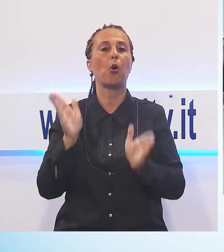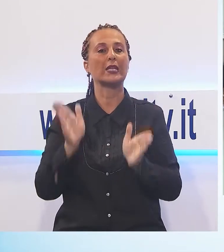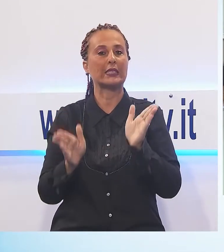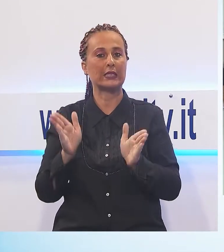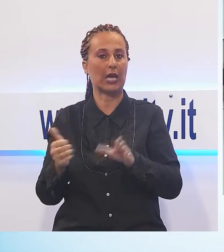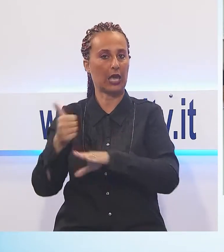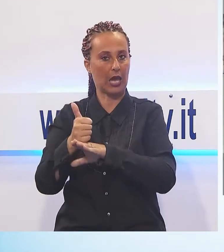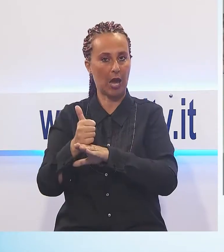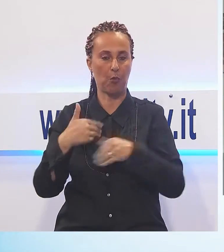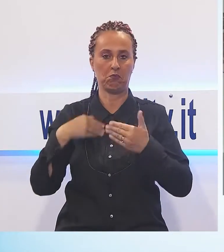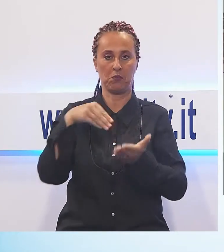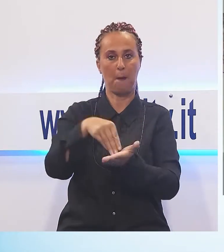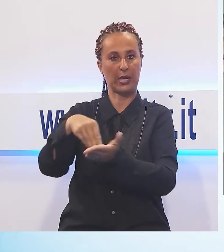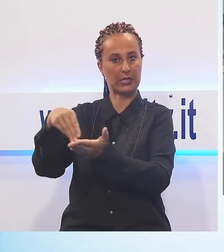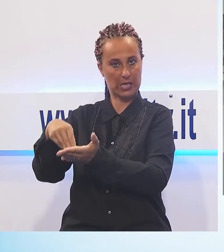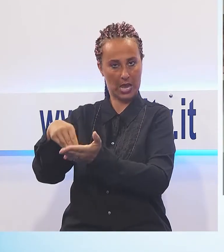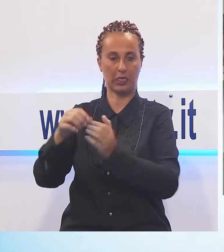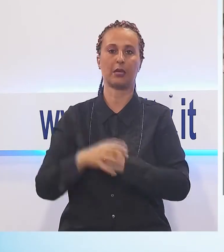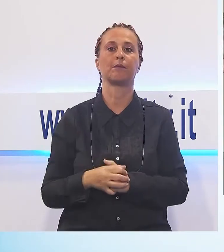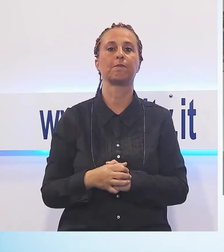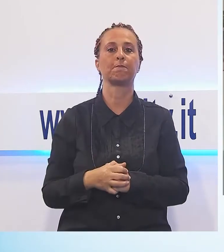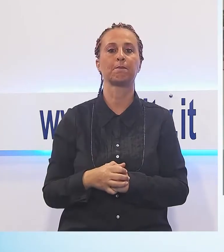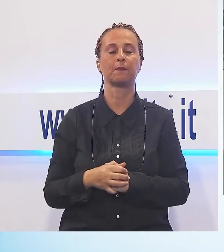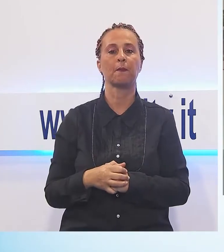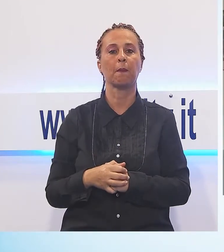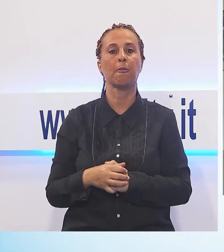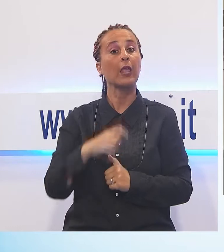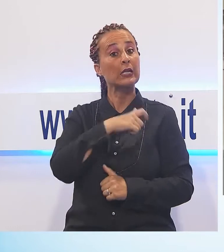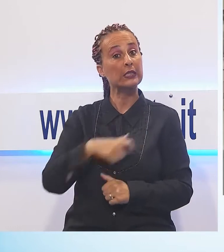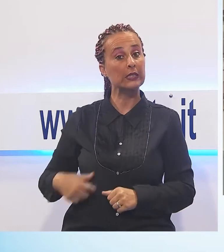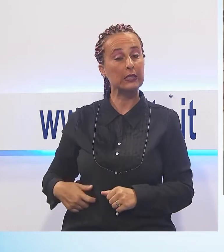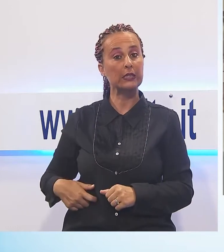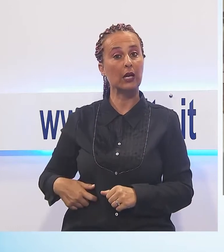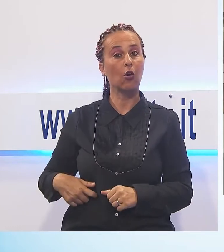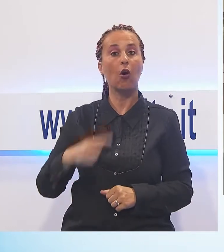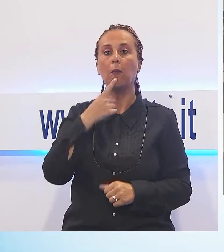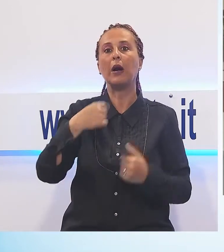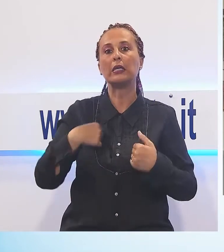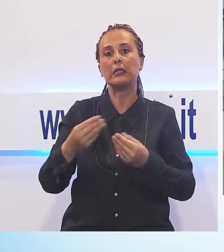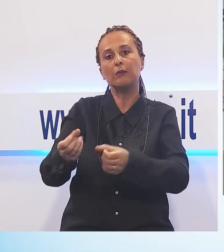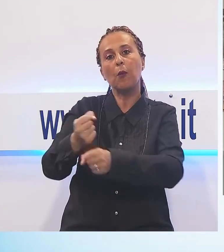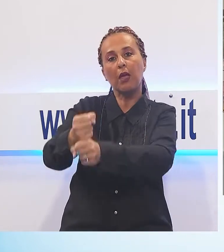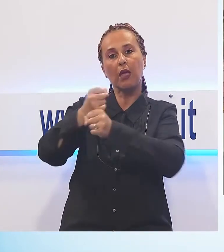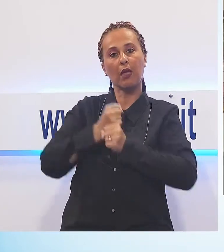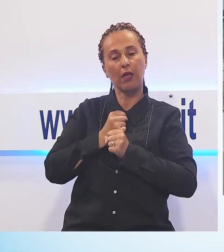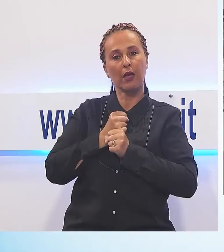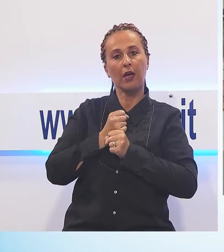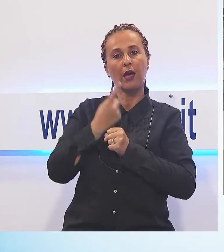Siamo giunti al primo obiettivo della nostra amministrazione. Il sindaco al nostro insediamento mi ha caricato di occuparmi della